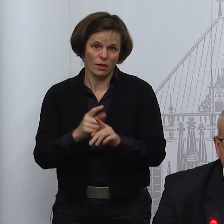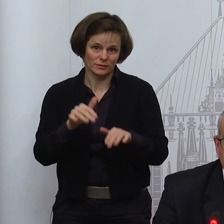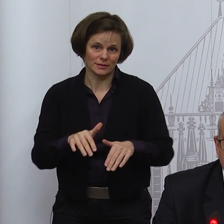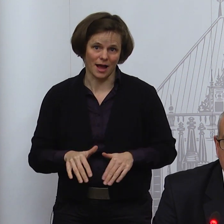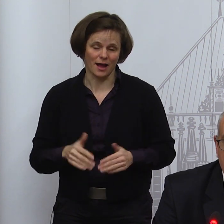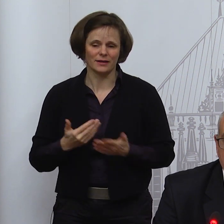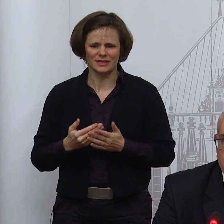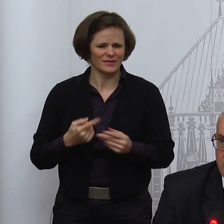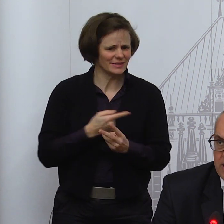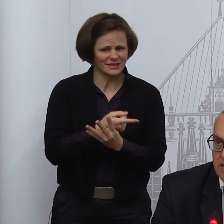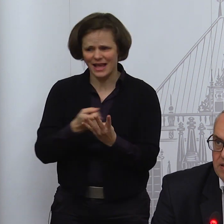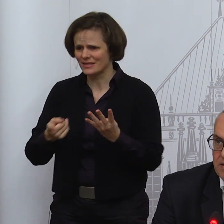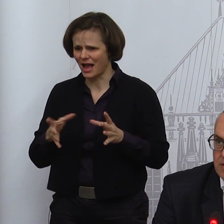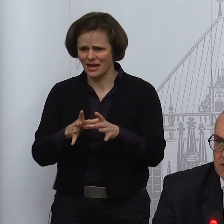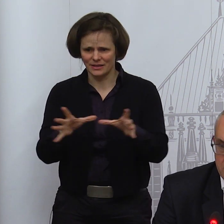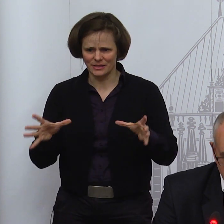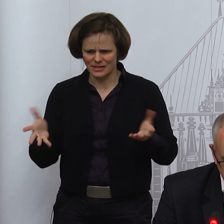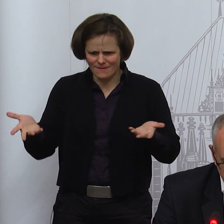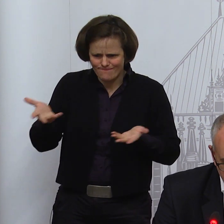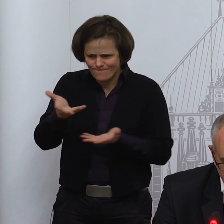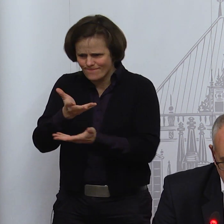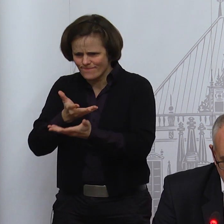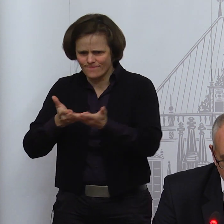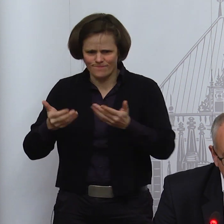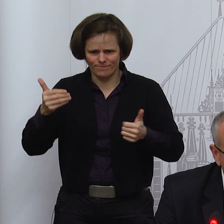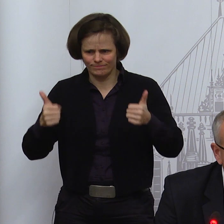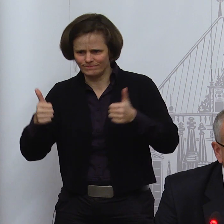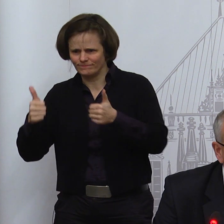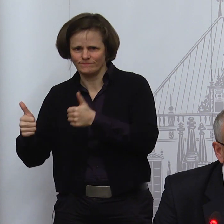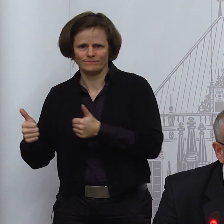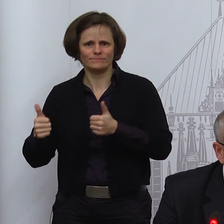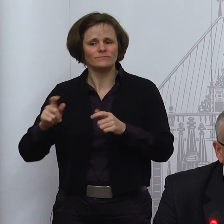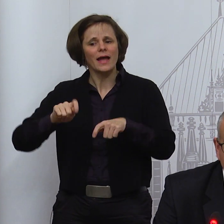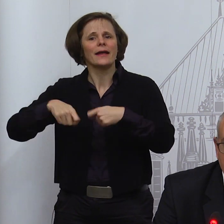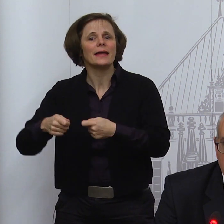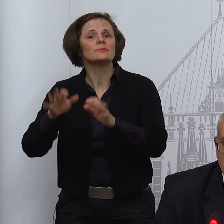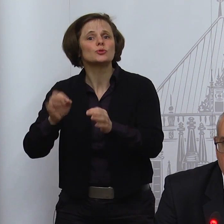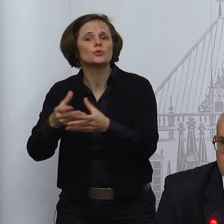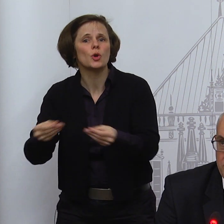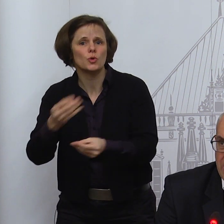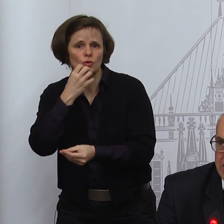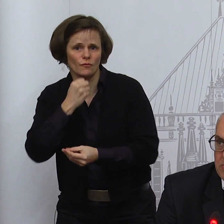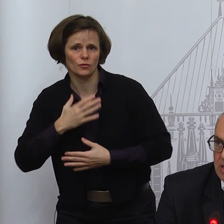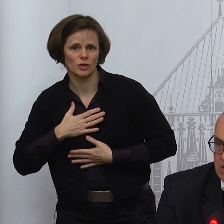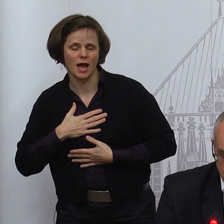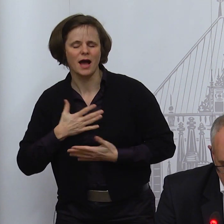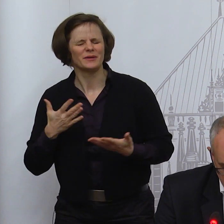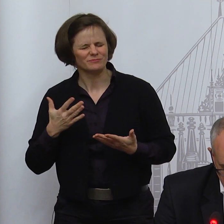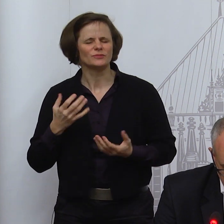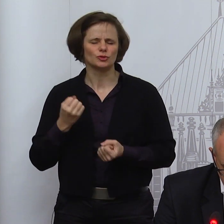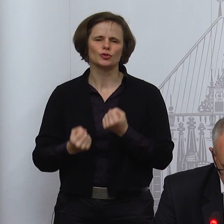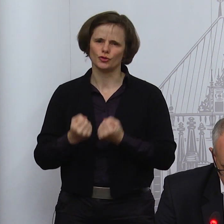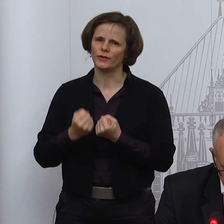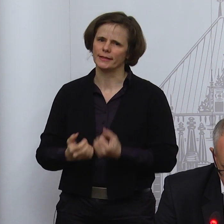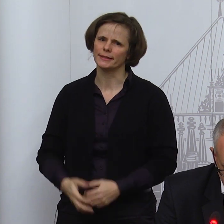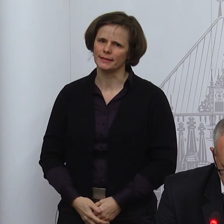abzuwägen, dass eine gute Lösung dabei herauskommt, und die allem gerecht wird, ist